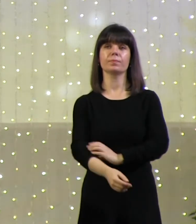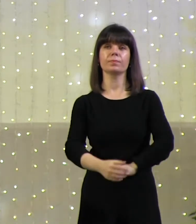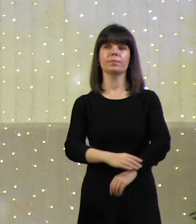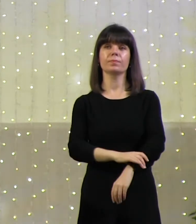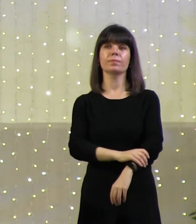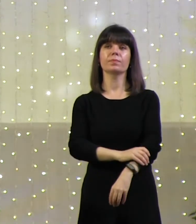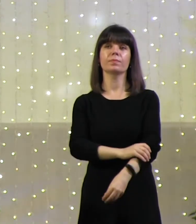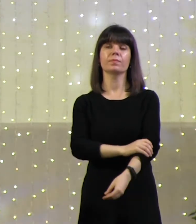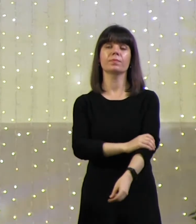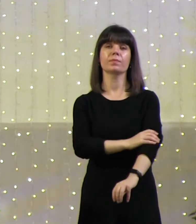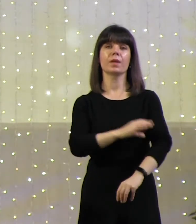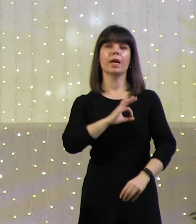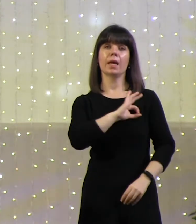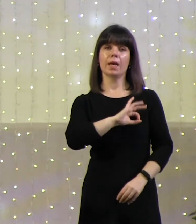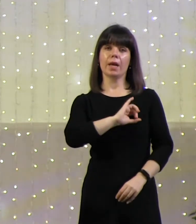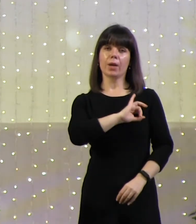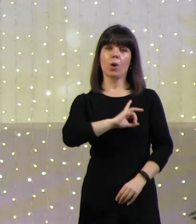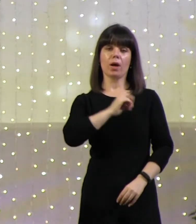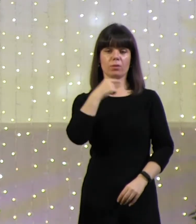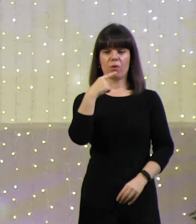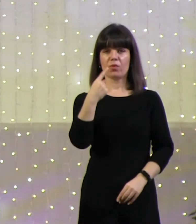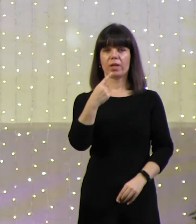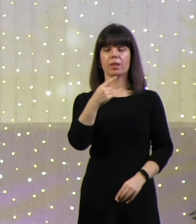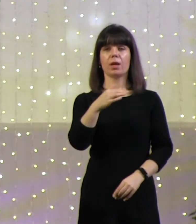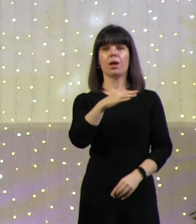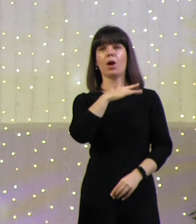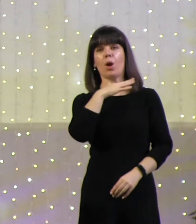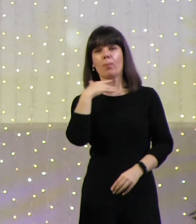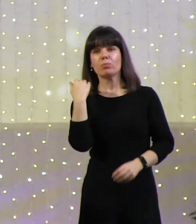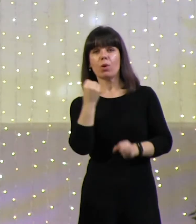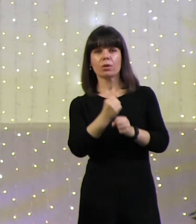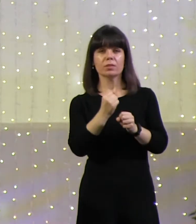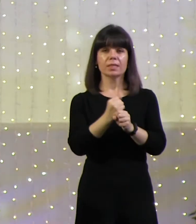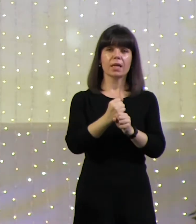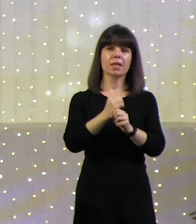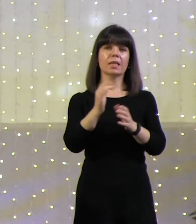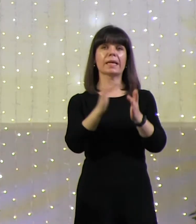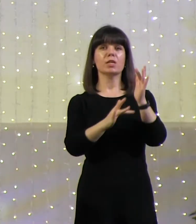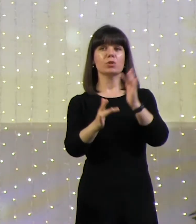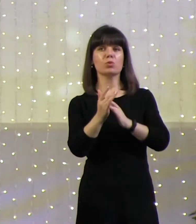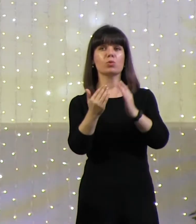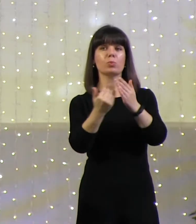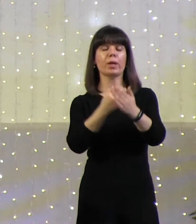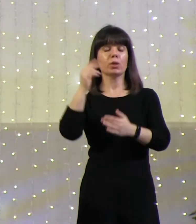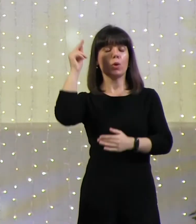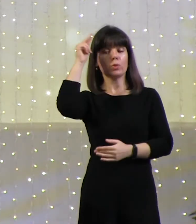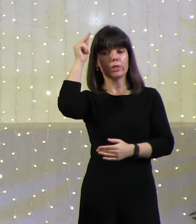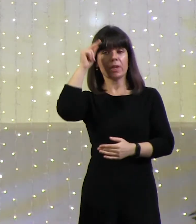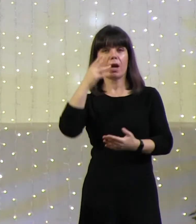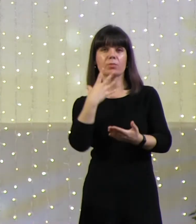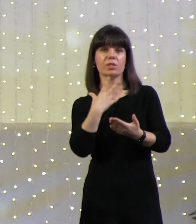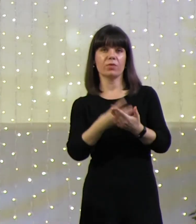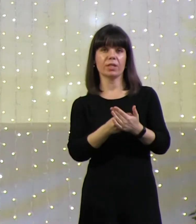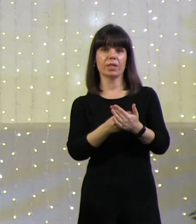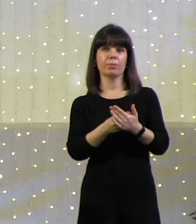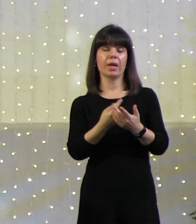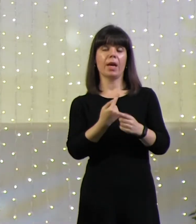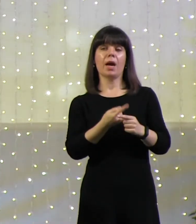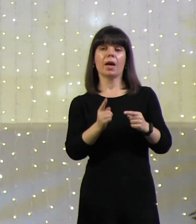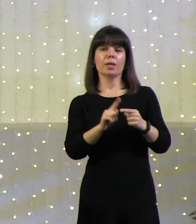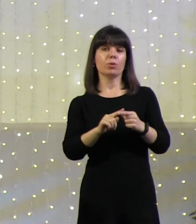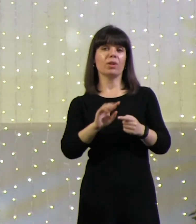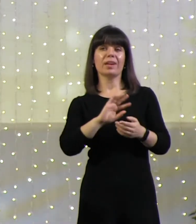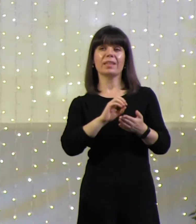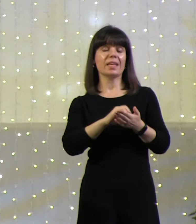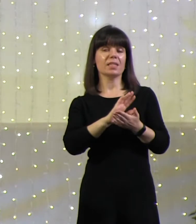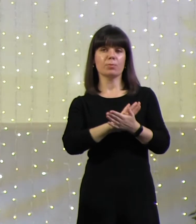Евангелист Иоанн говорит, много сотворил Иисус перед учениками своими и других чудес, о которых не написано в